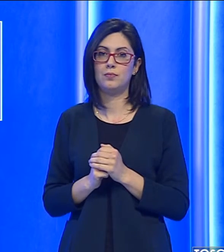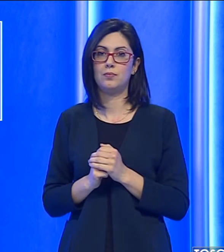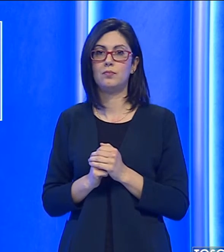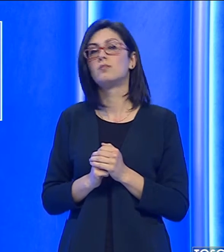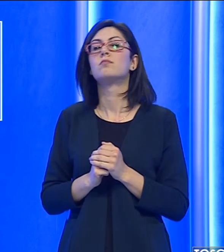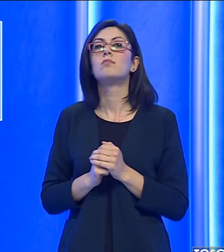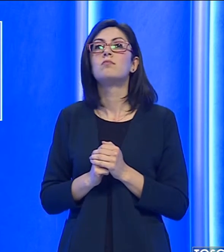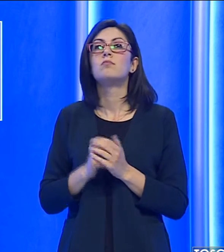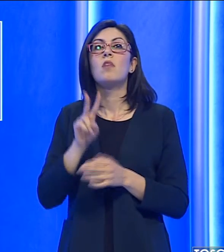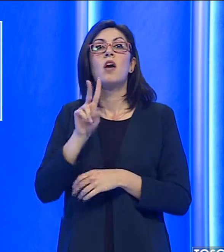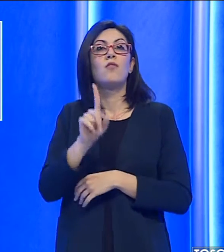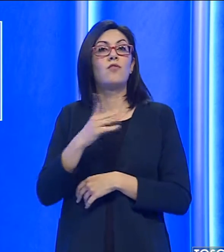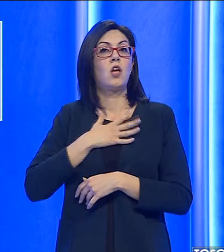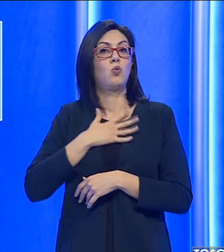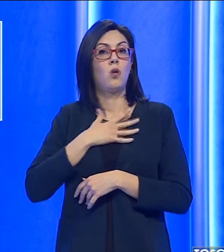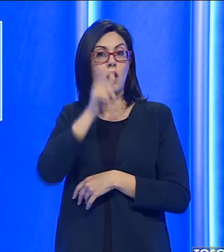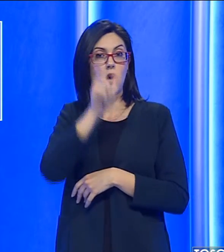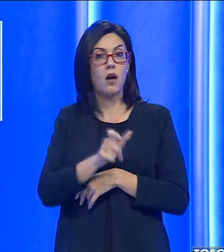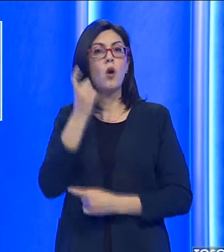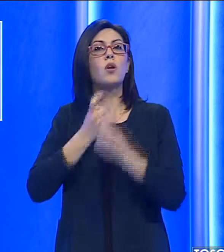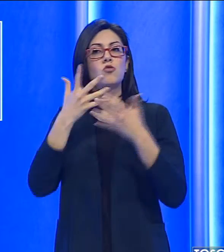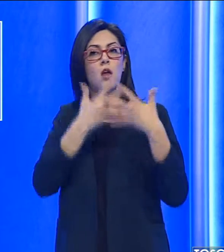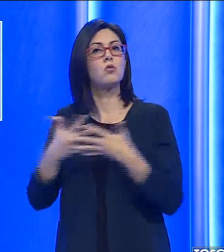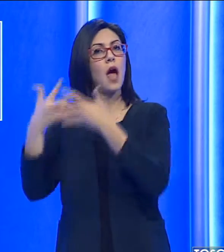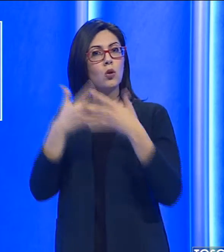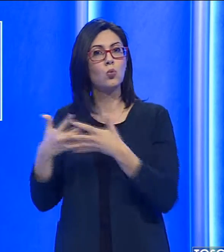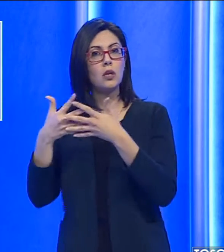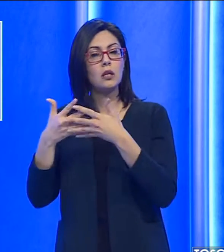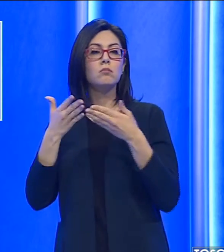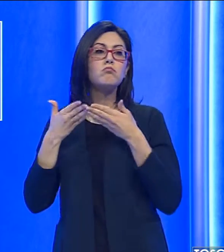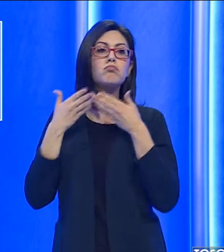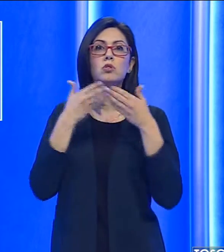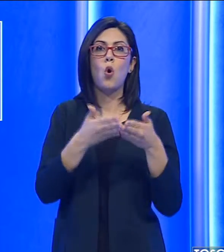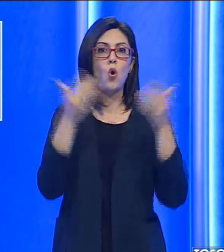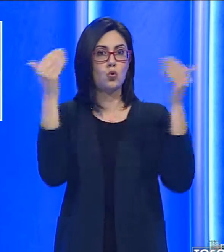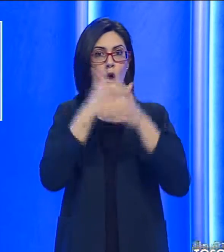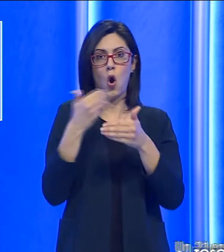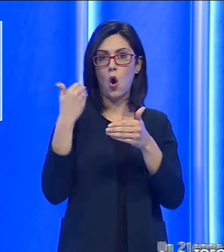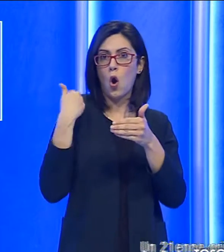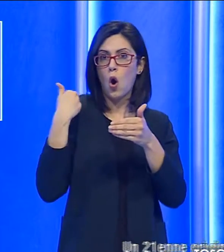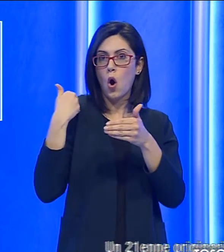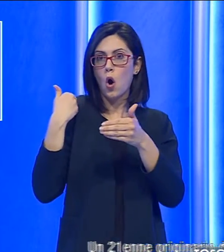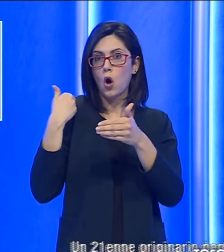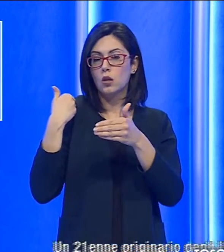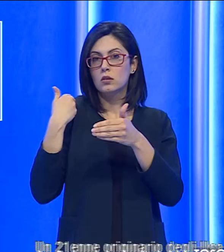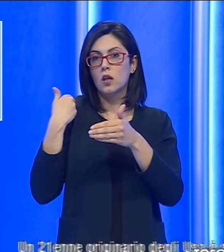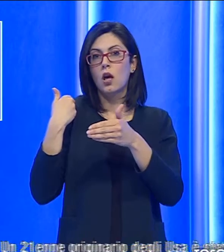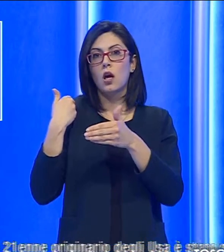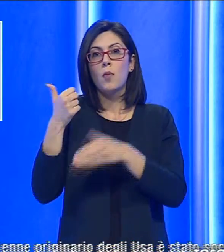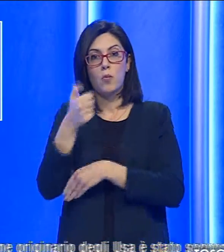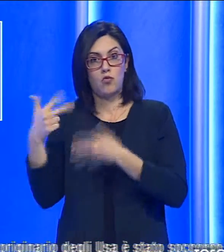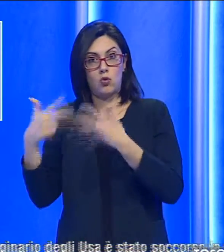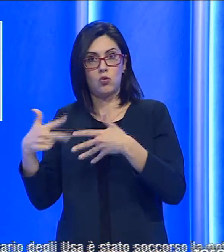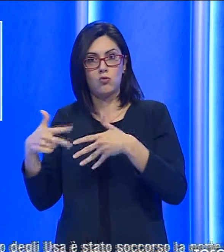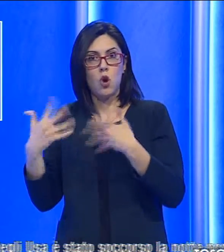È un 21enne originario degli Stati Uniti, è stato soccorso la notte scorsa dai sanitari del